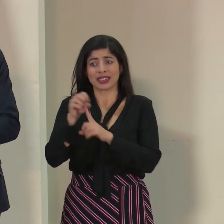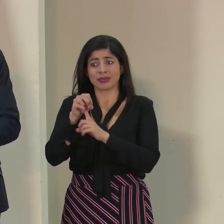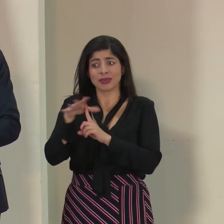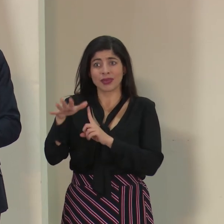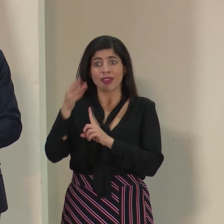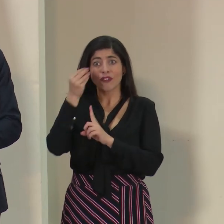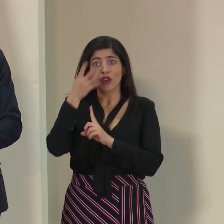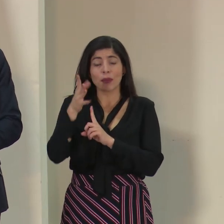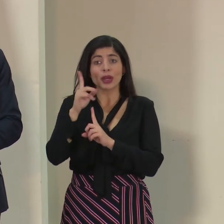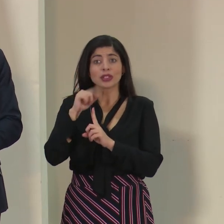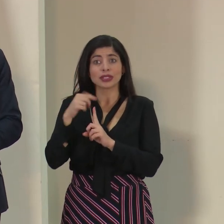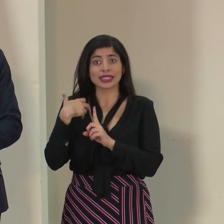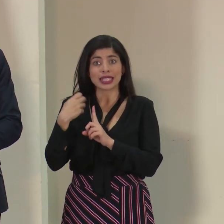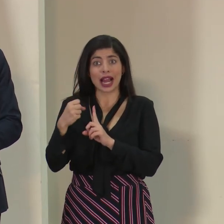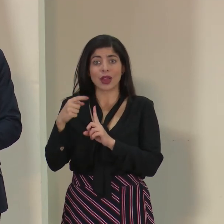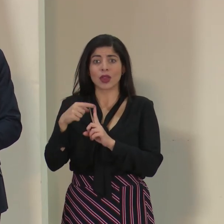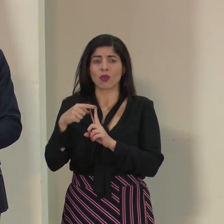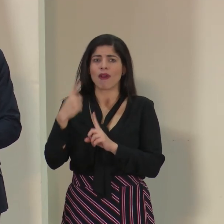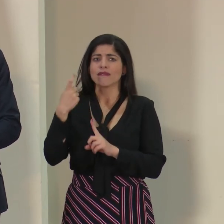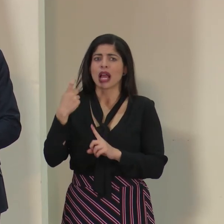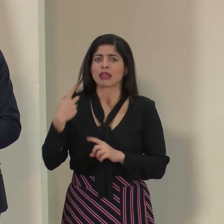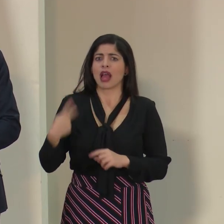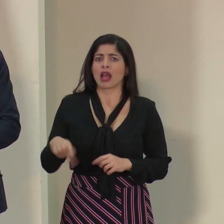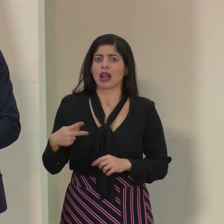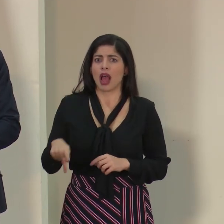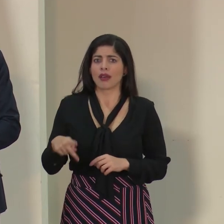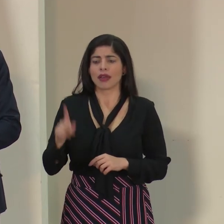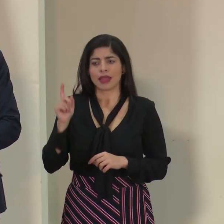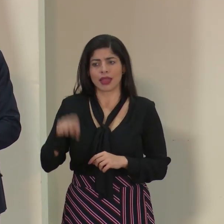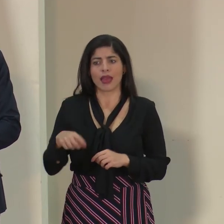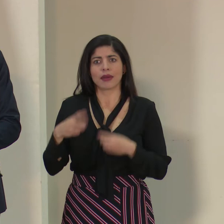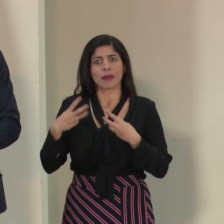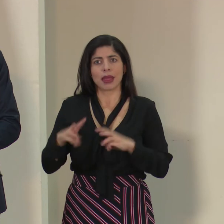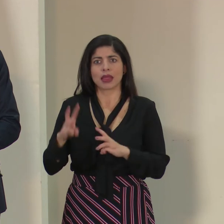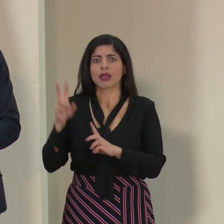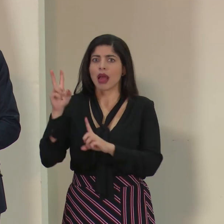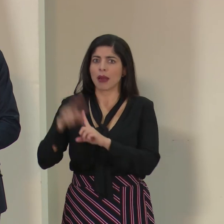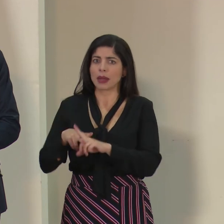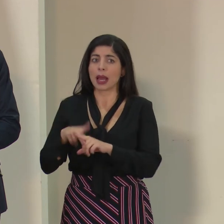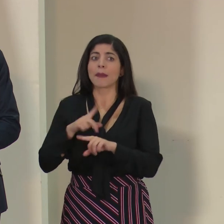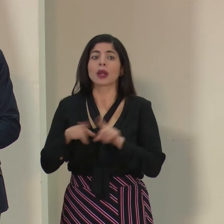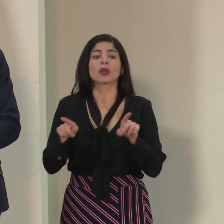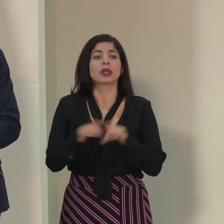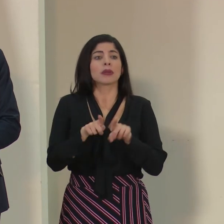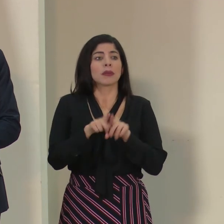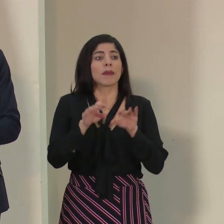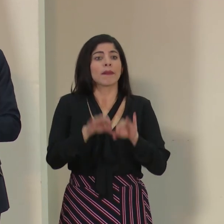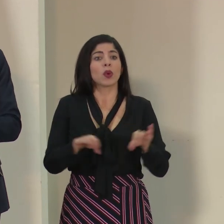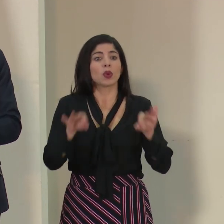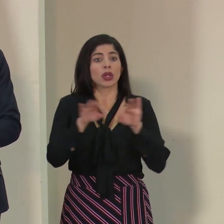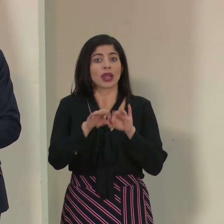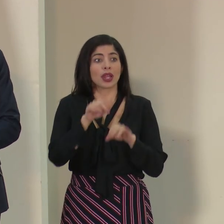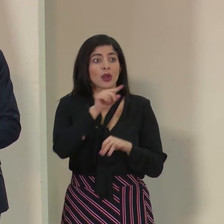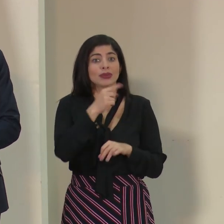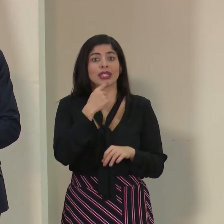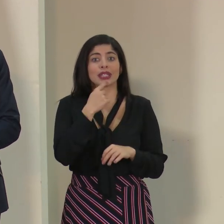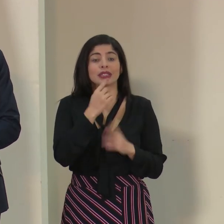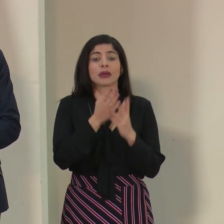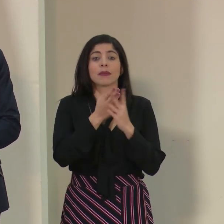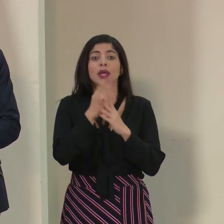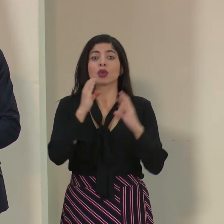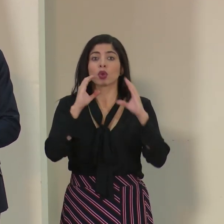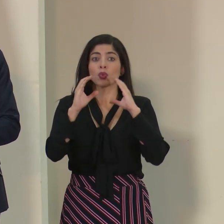parte de salud es una falta grave, tiene que tomarse las medidas que correspondan, pero también es muy importante eso que usted dice, los medios de